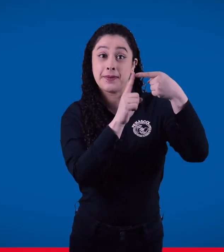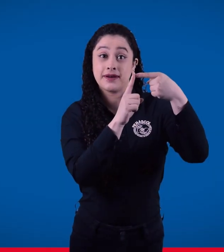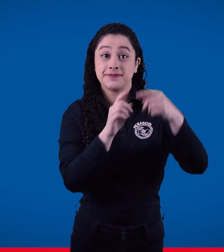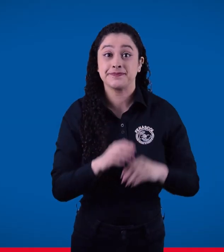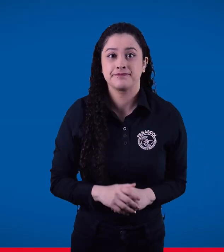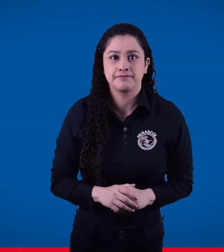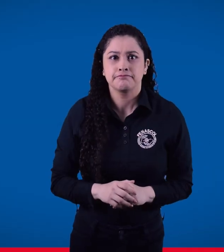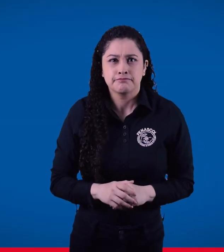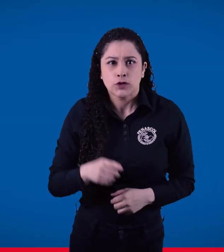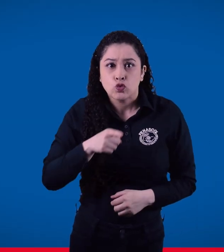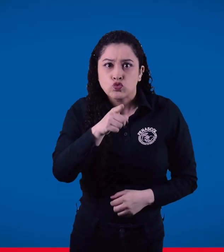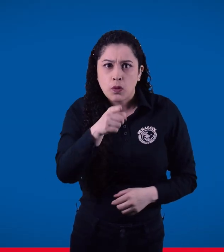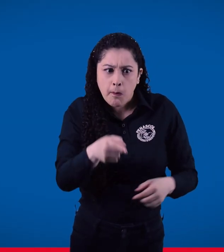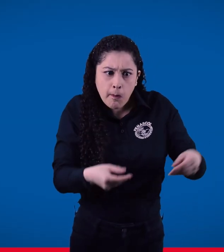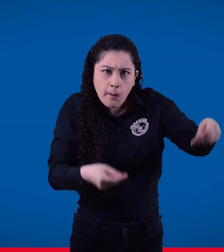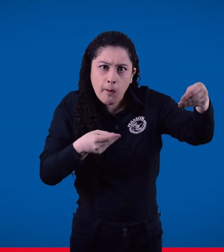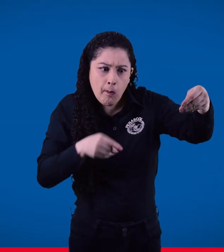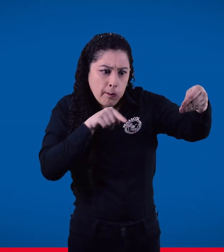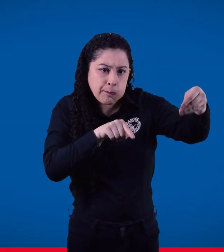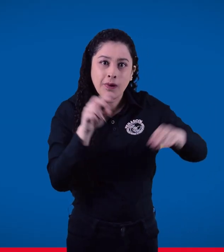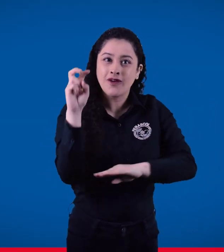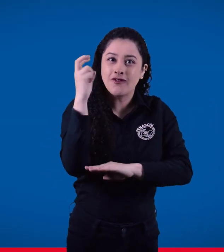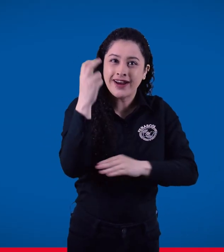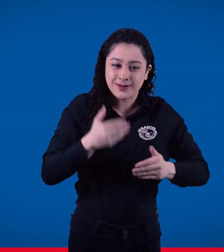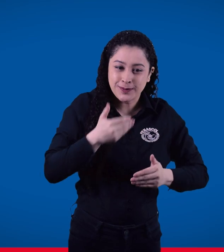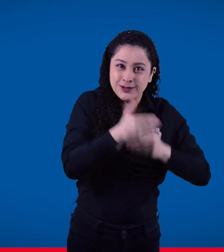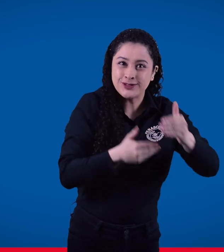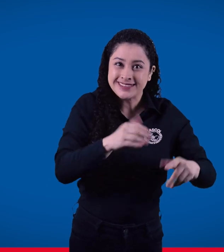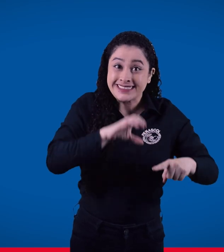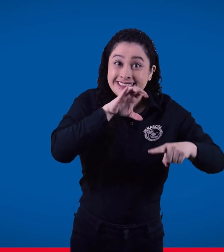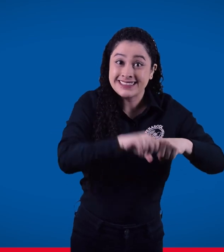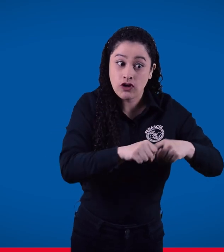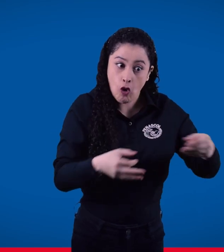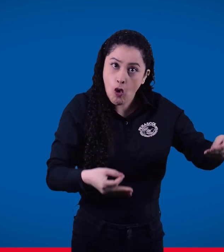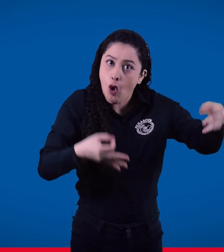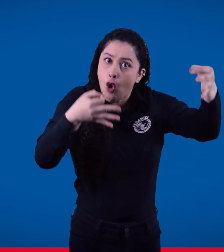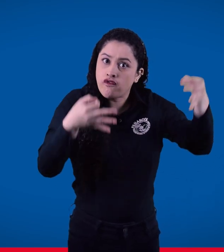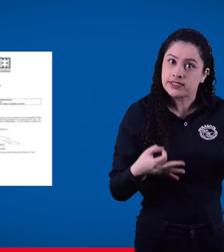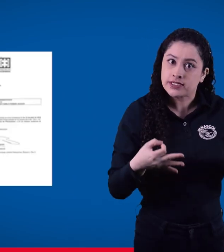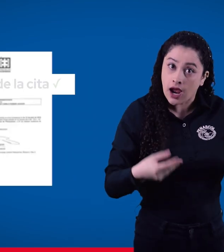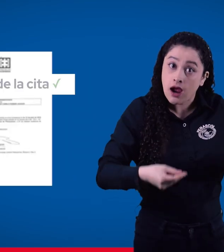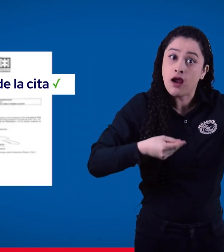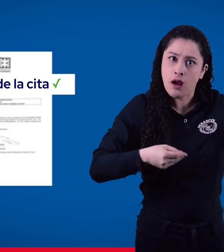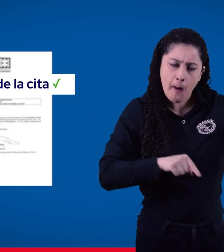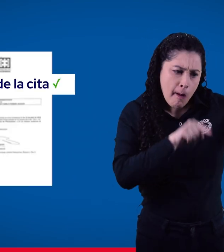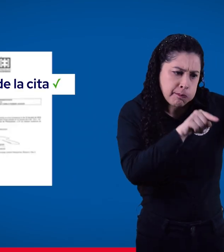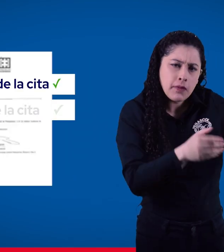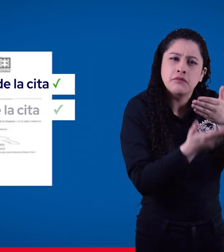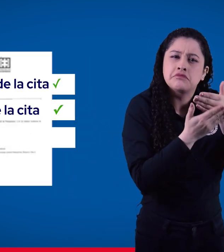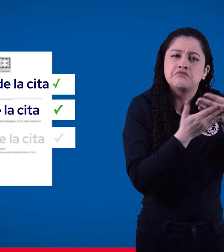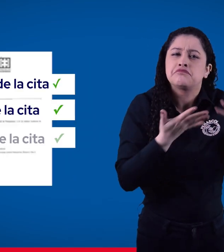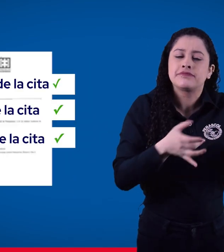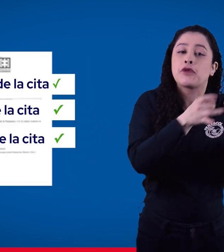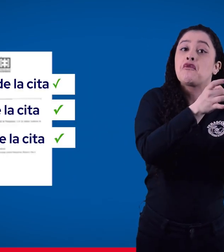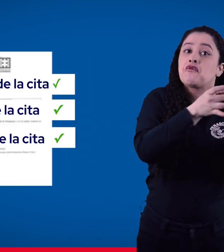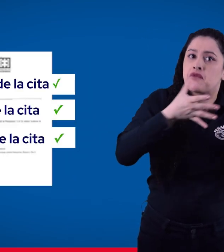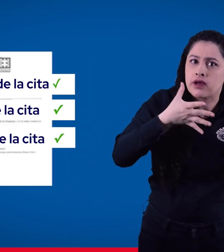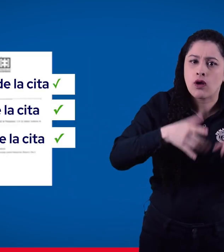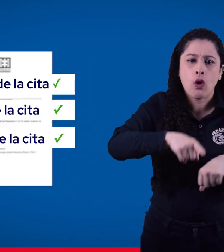Primero, debe tener una citación de la Fiscalía en donde ya sepa, fecha, hora y lugar de